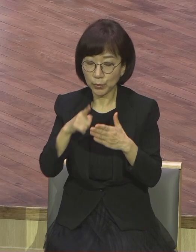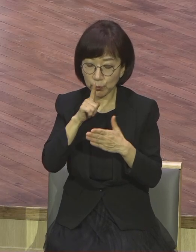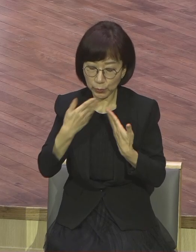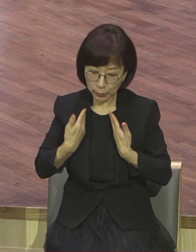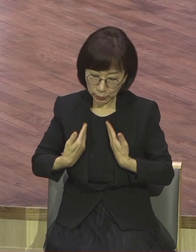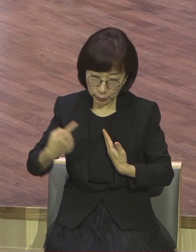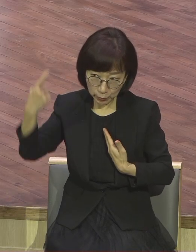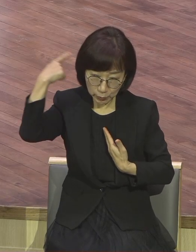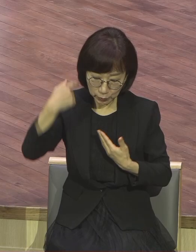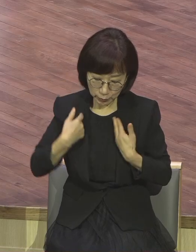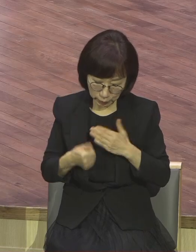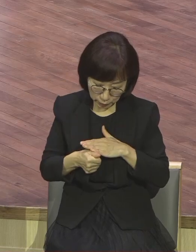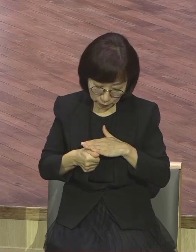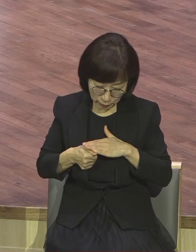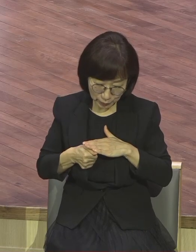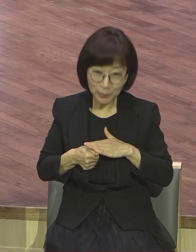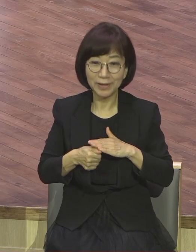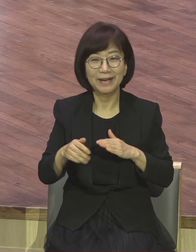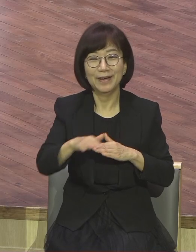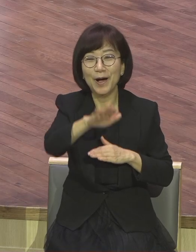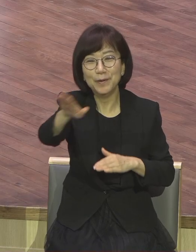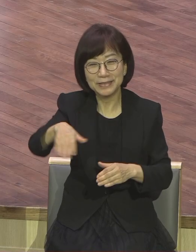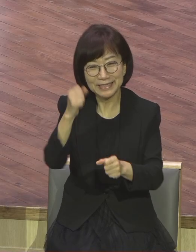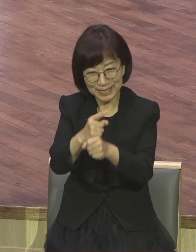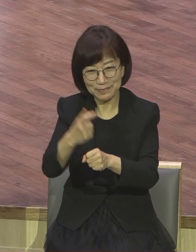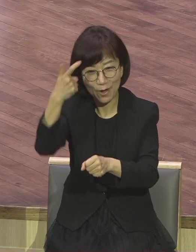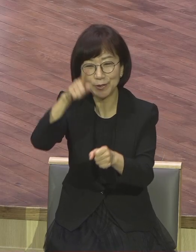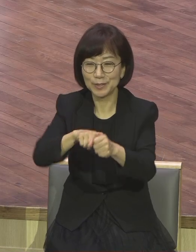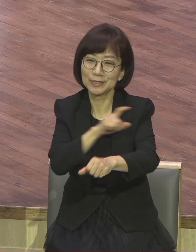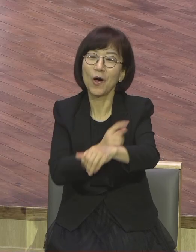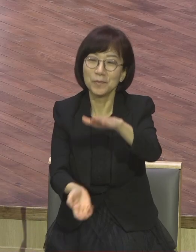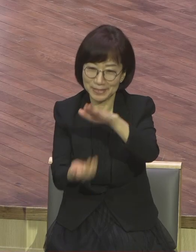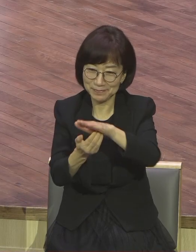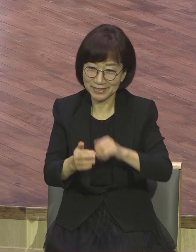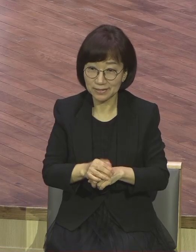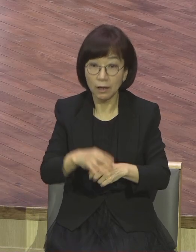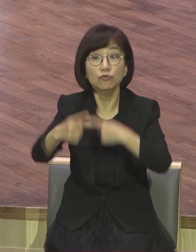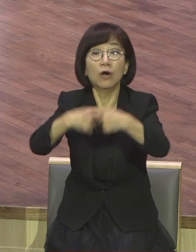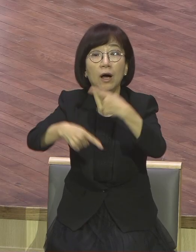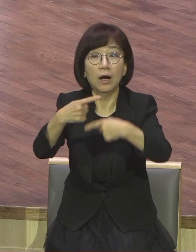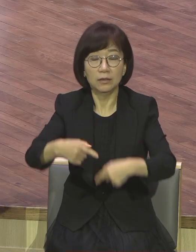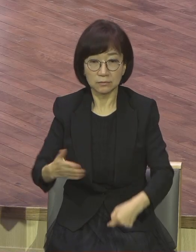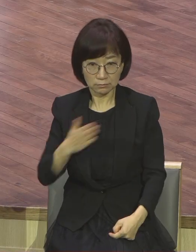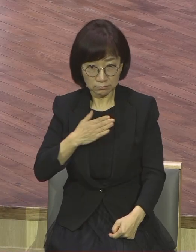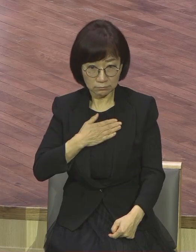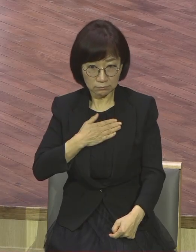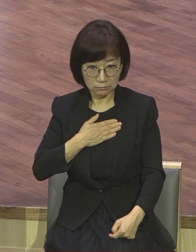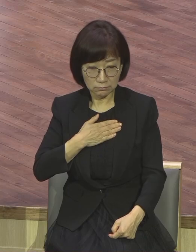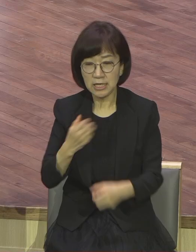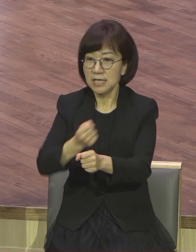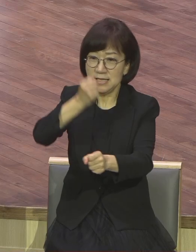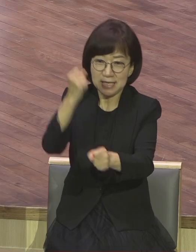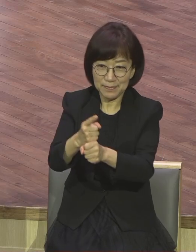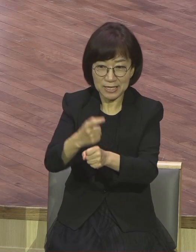그 정도로 여러분은 영적 서밋이라고 따라서 나는 이미 영적 서밋이다.